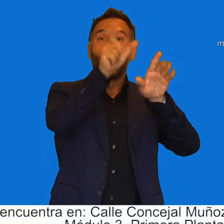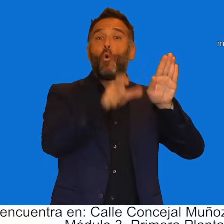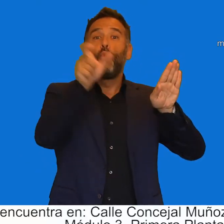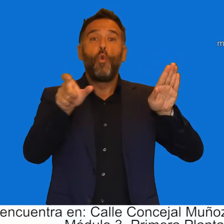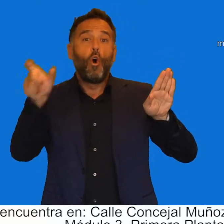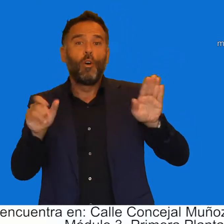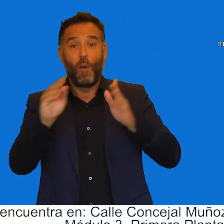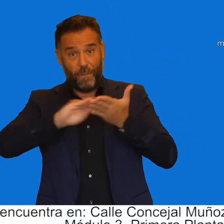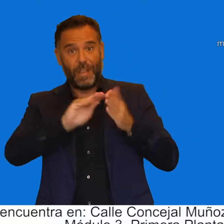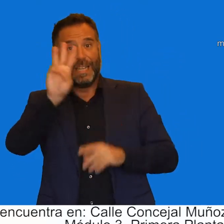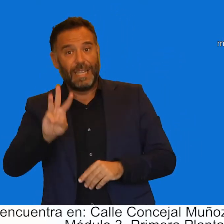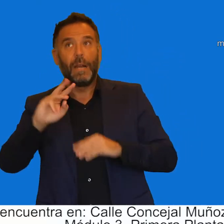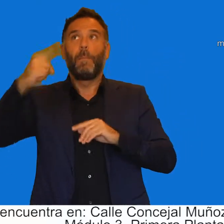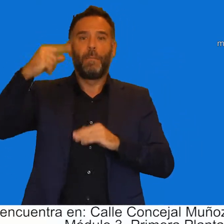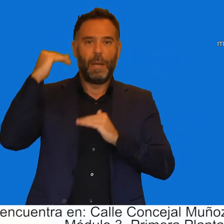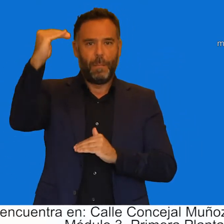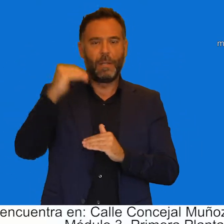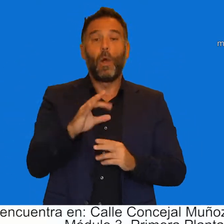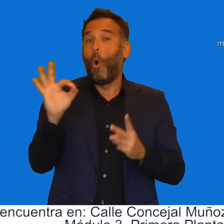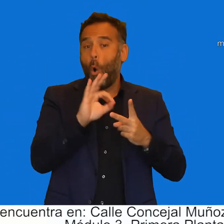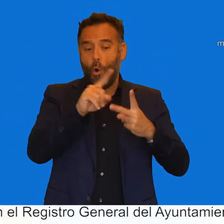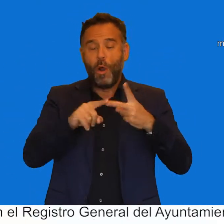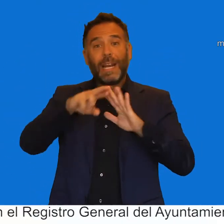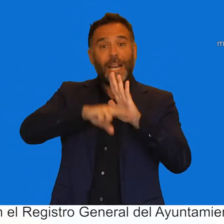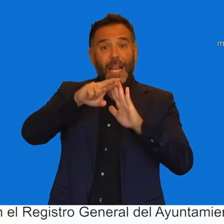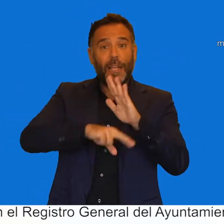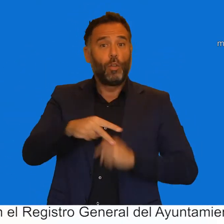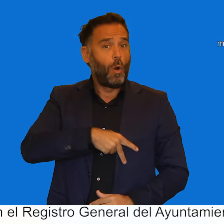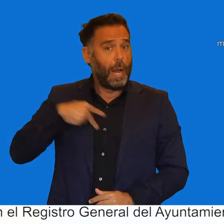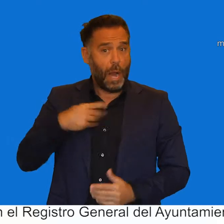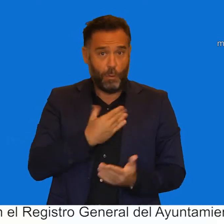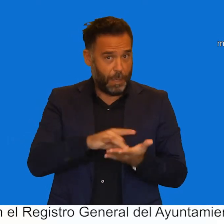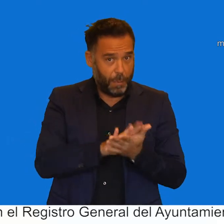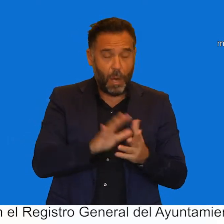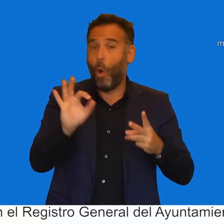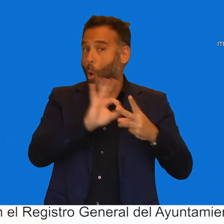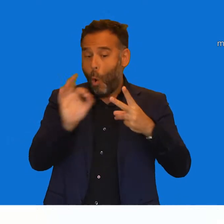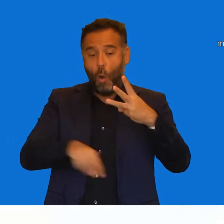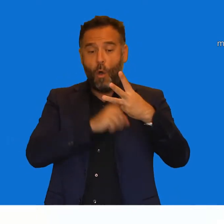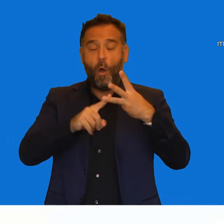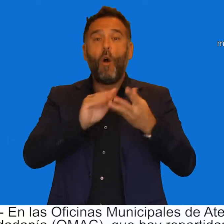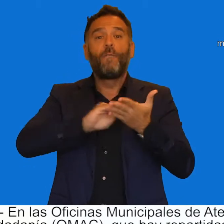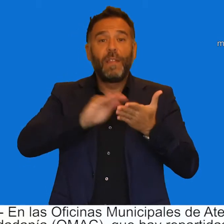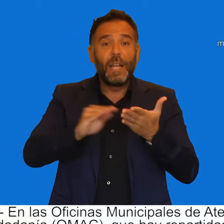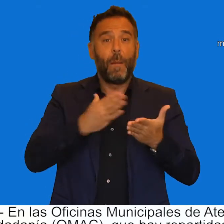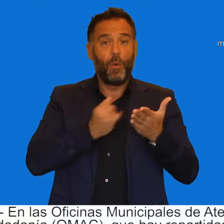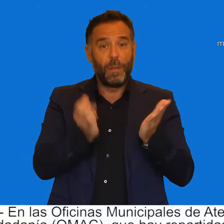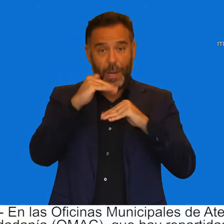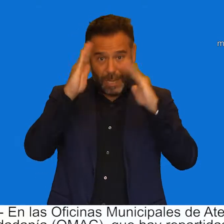Nº 3, Módulo 3, Primera Planta. En el Registro General del Ayuntamiento de Málaga. En las oficinas municipales